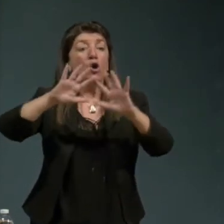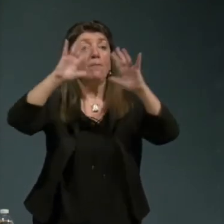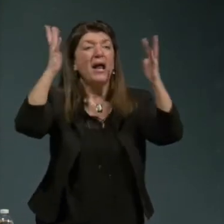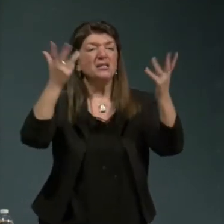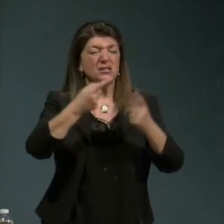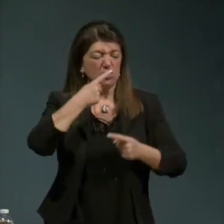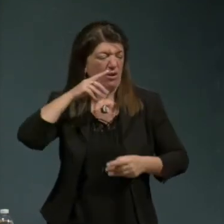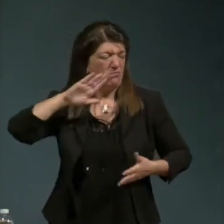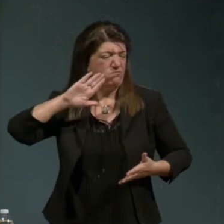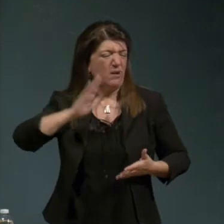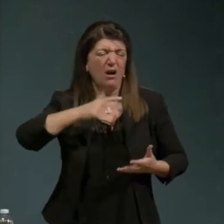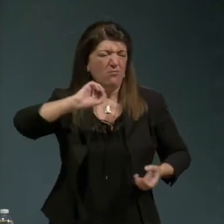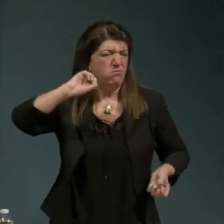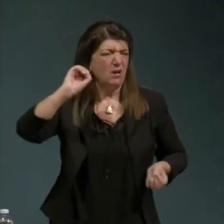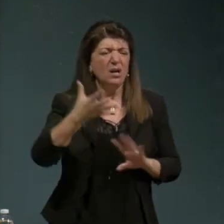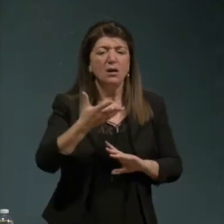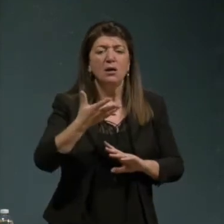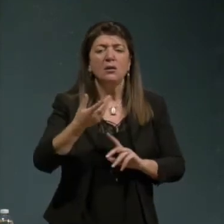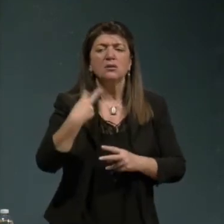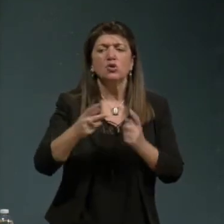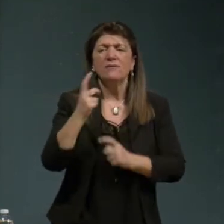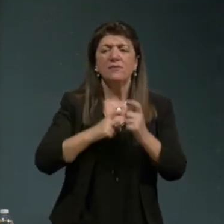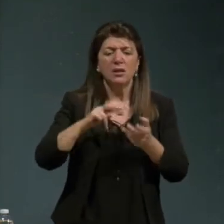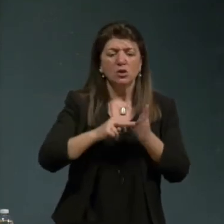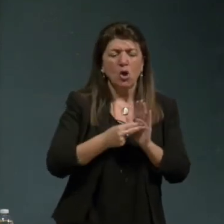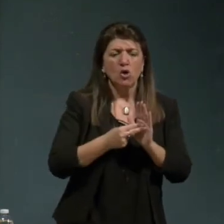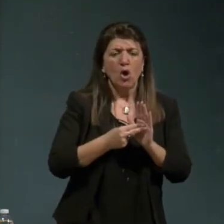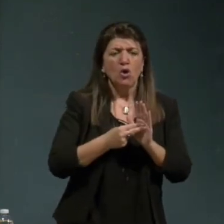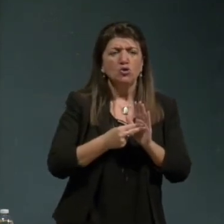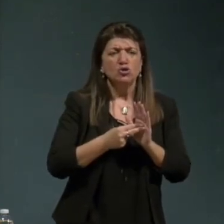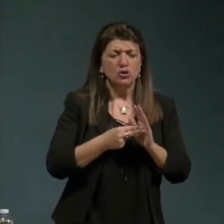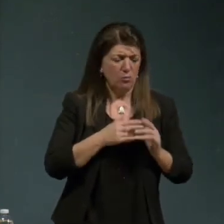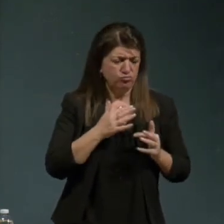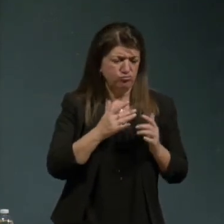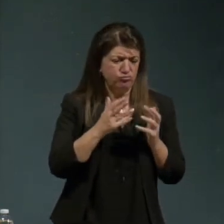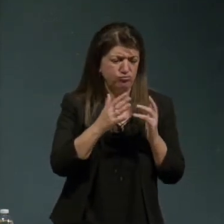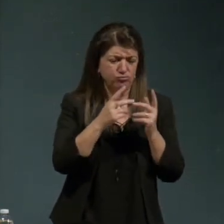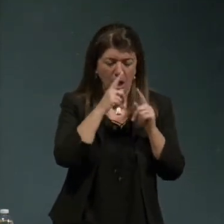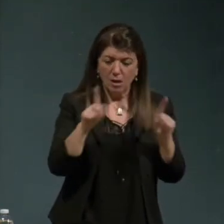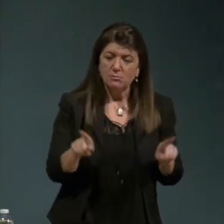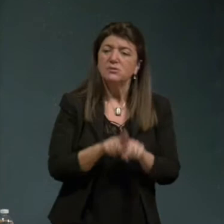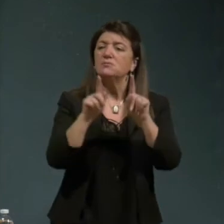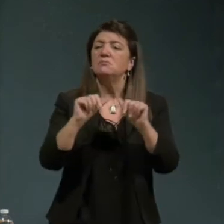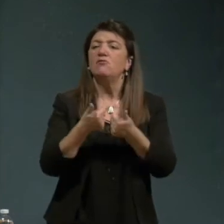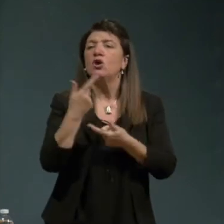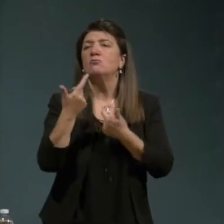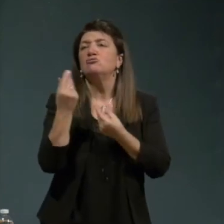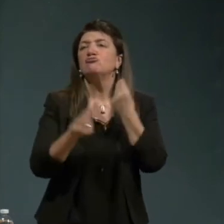e la nascita di tecnologie inedite della conoscenza è simultanea per uno di quei giochi della storia